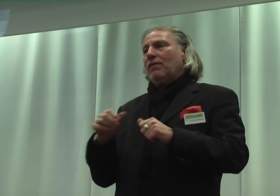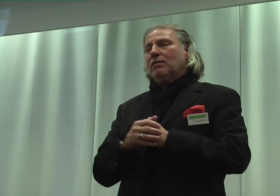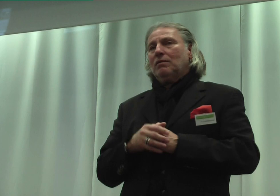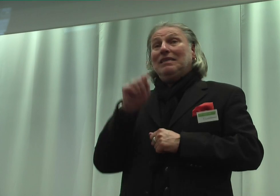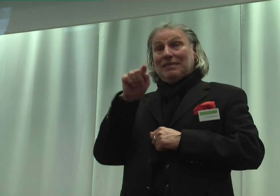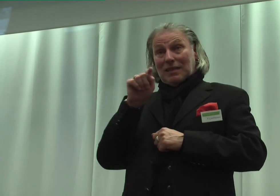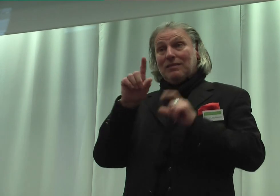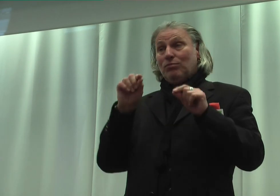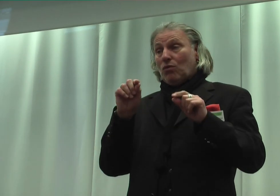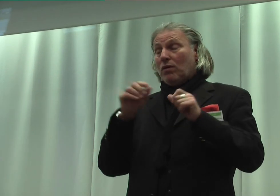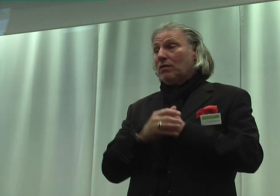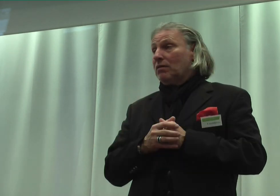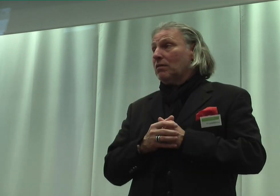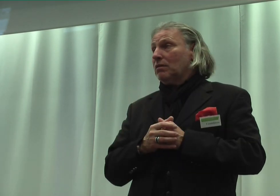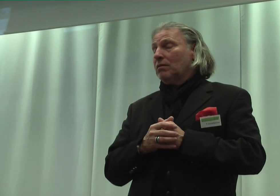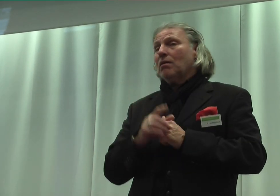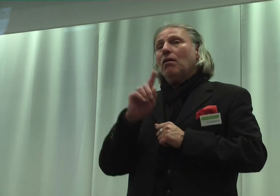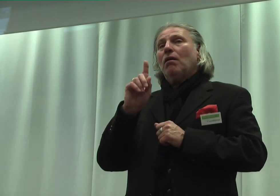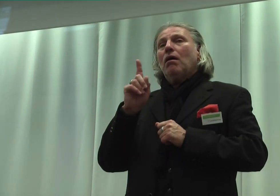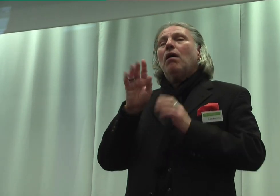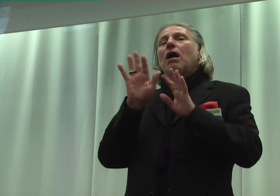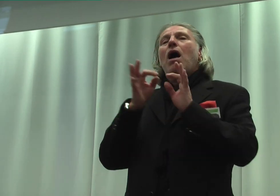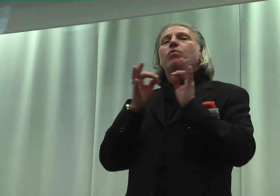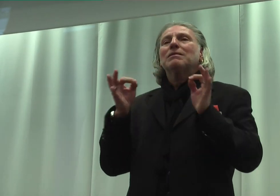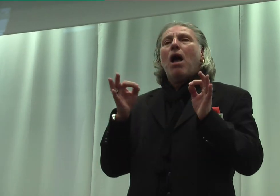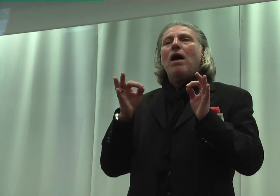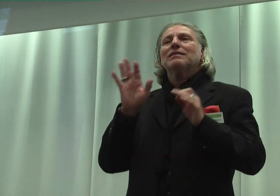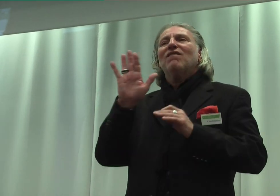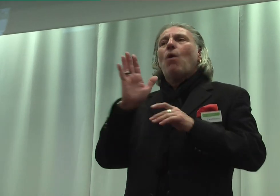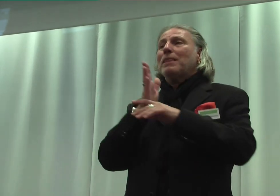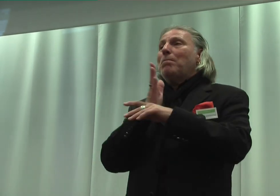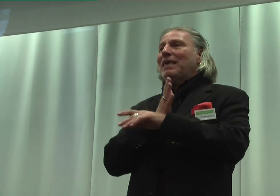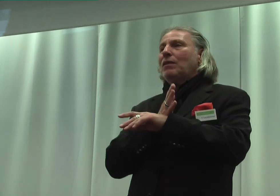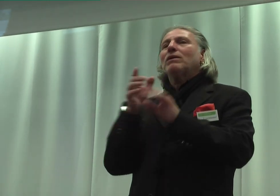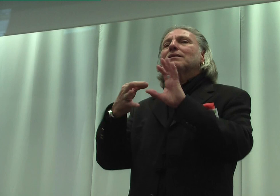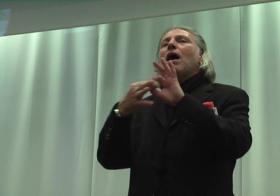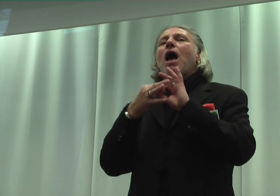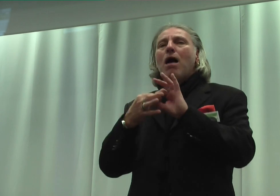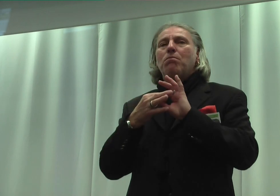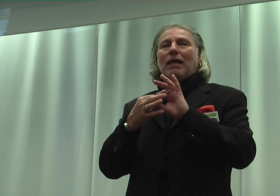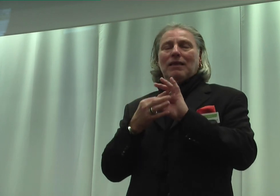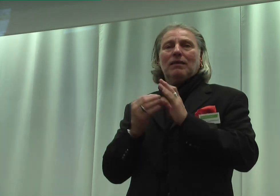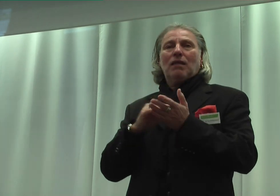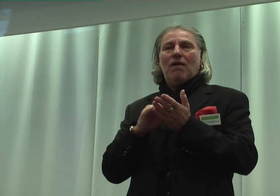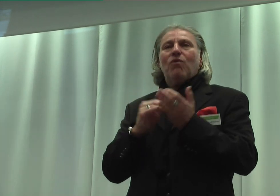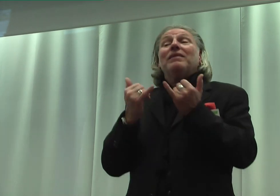folgt, das Ausmaß von Behinderung ist abhängig davon, wie es der Gesellschaft